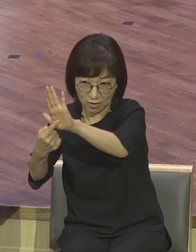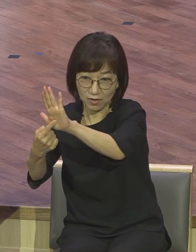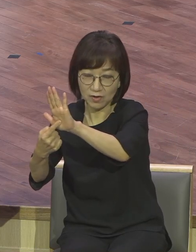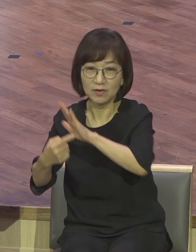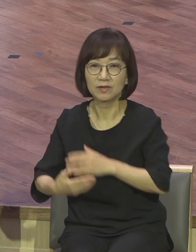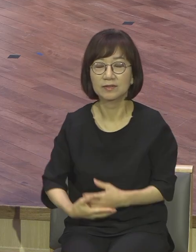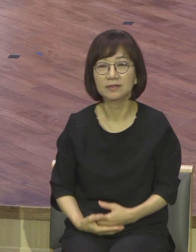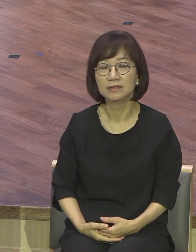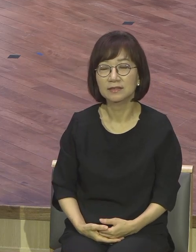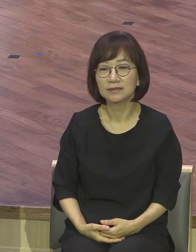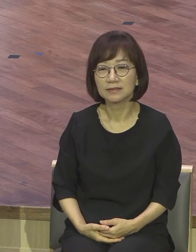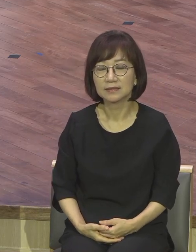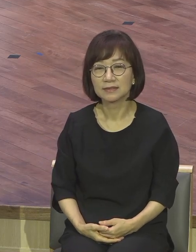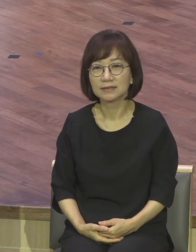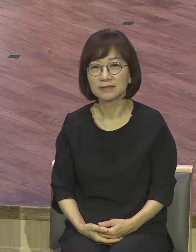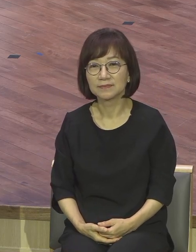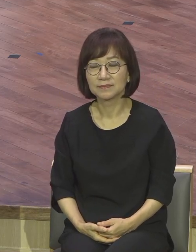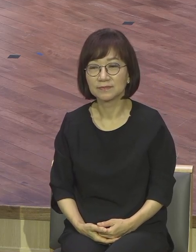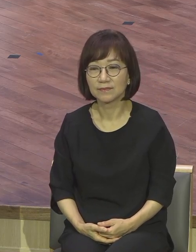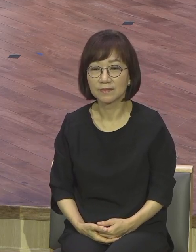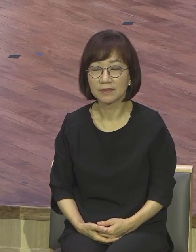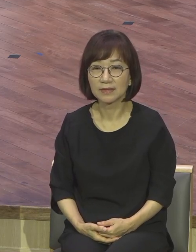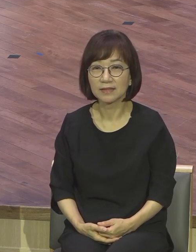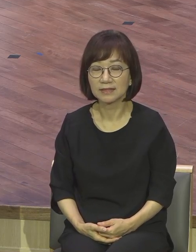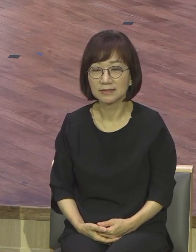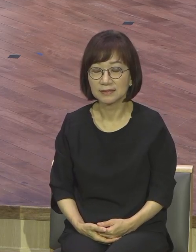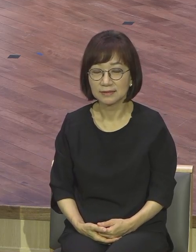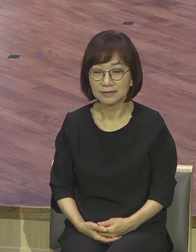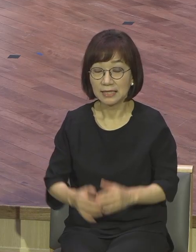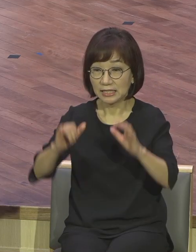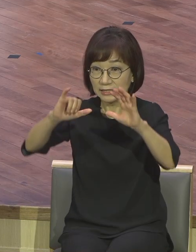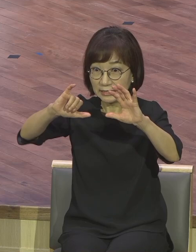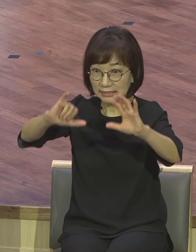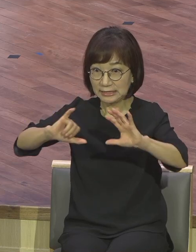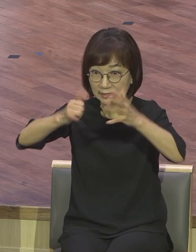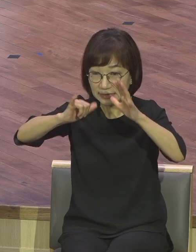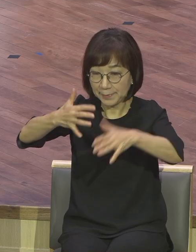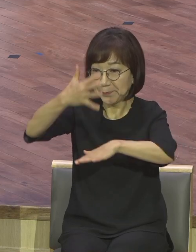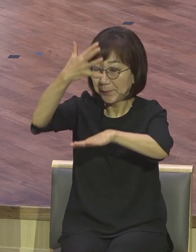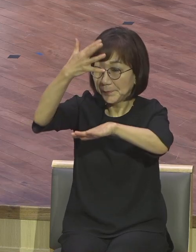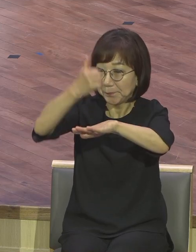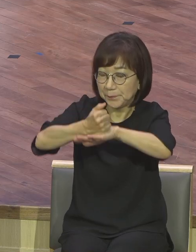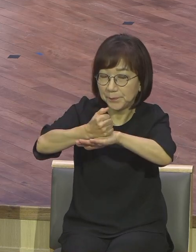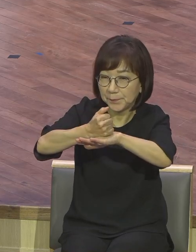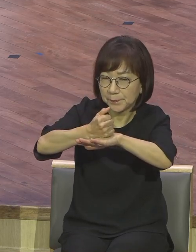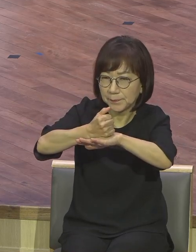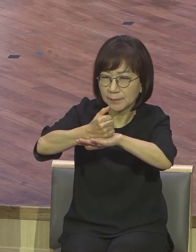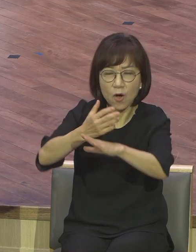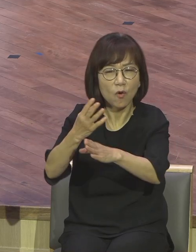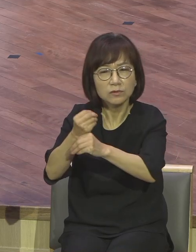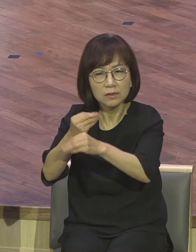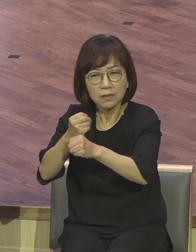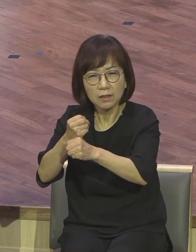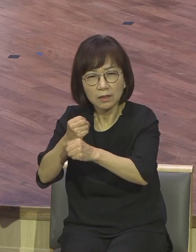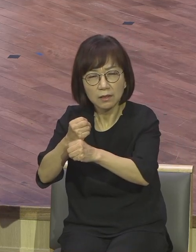그 시간표는 마지막 종말이 그 누구도 예측할 수가 없습니다.